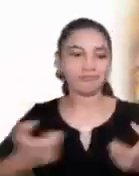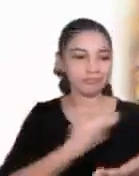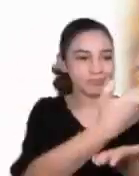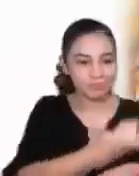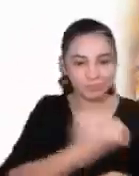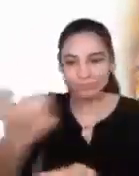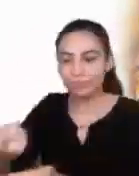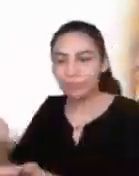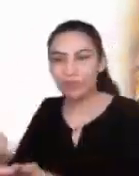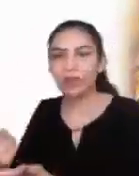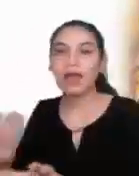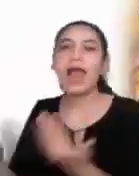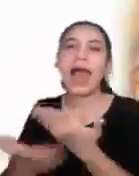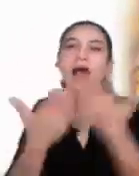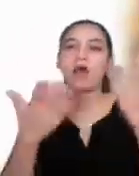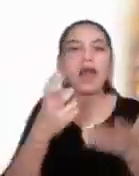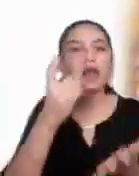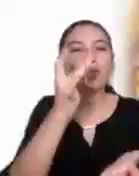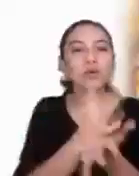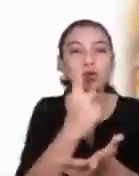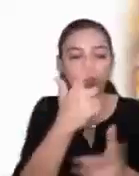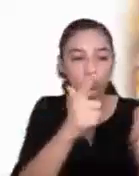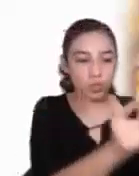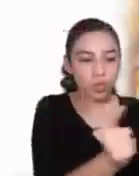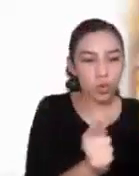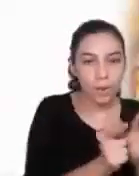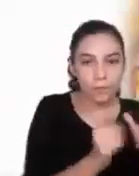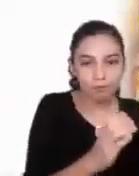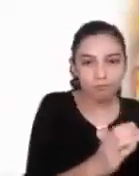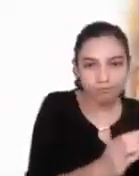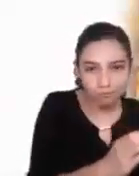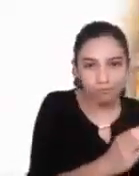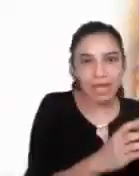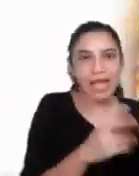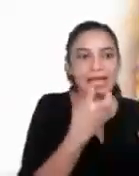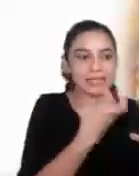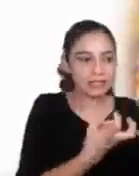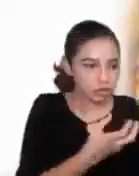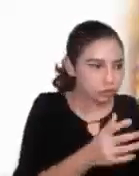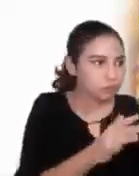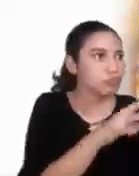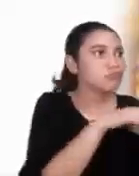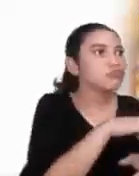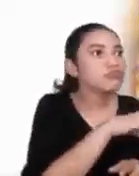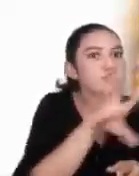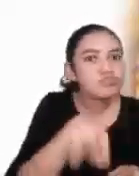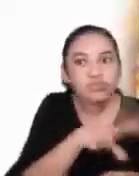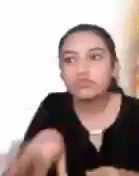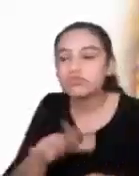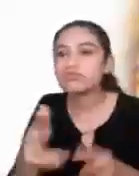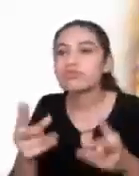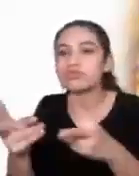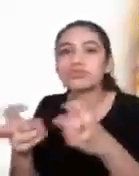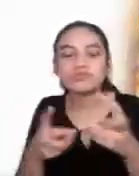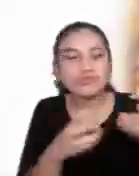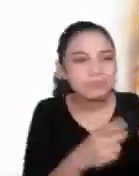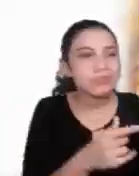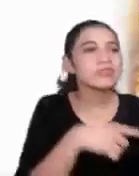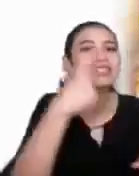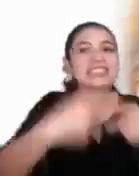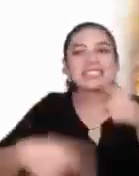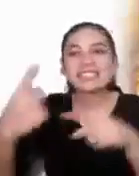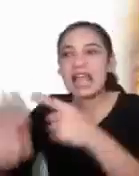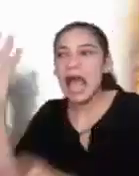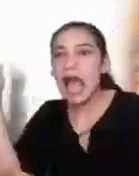se han convertido en un botín de unos cuantos que saquean y arrebatan y al final dejan las